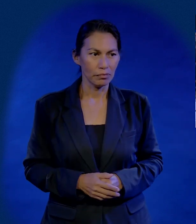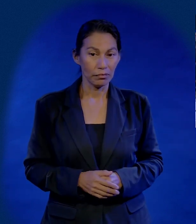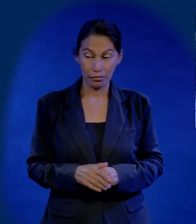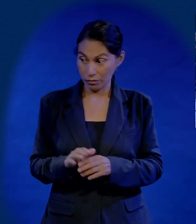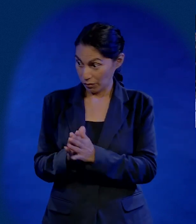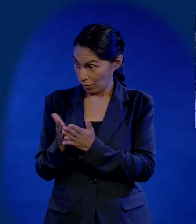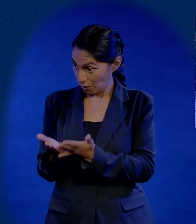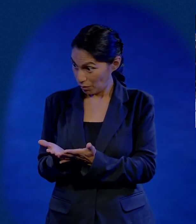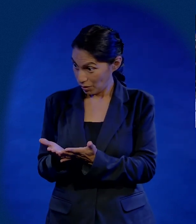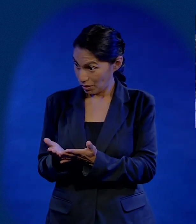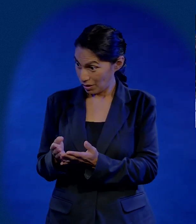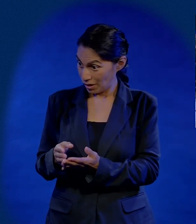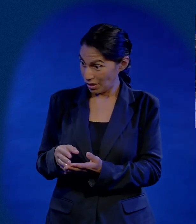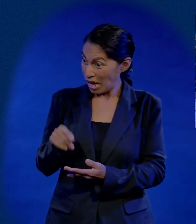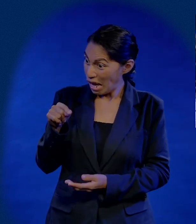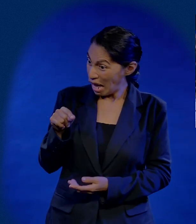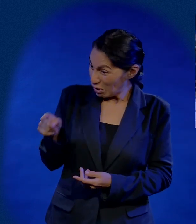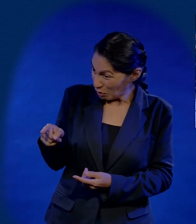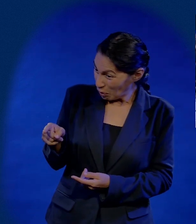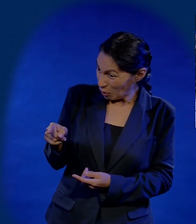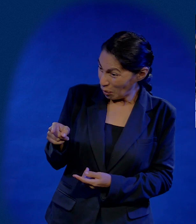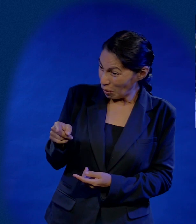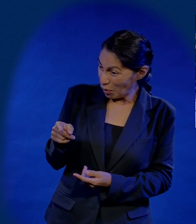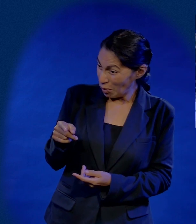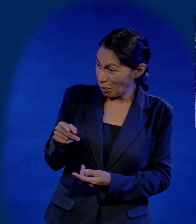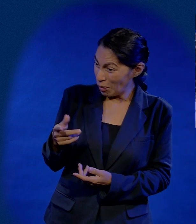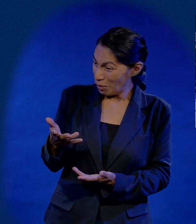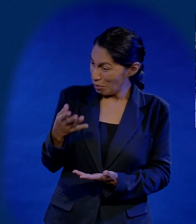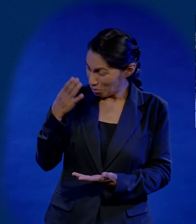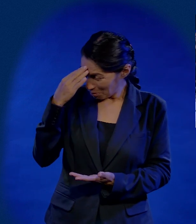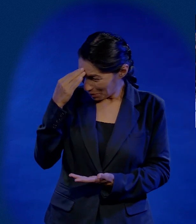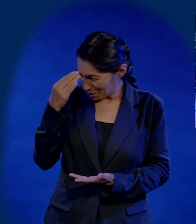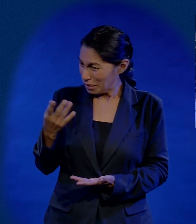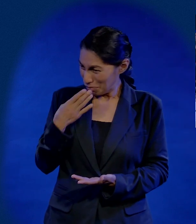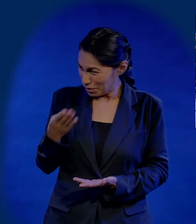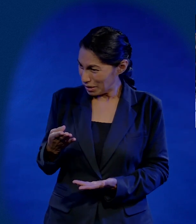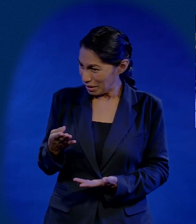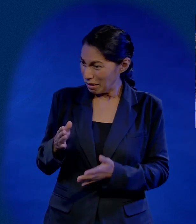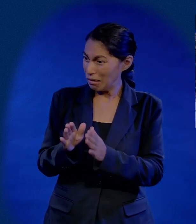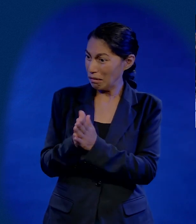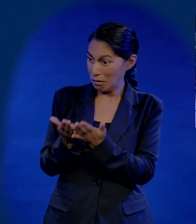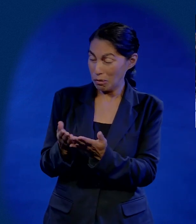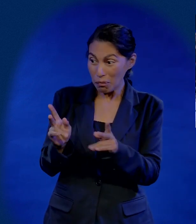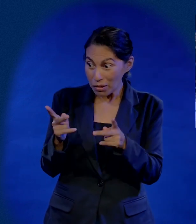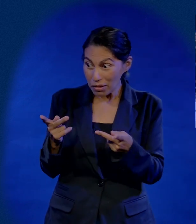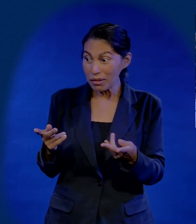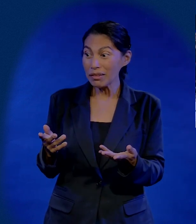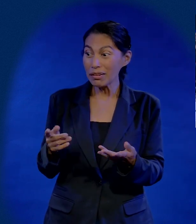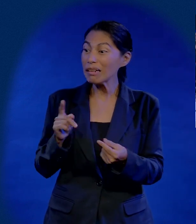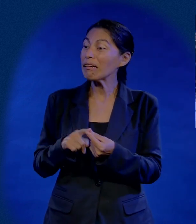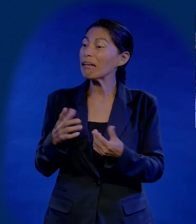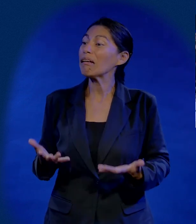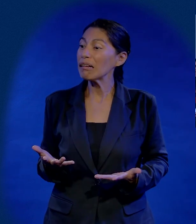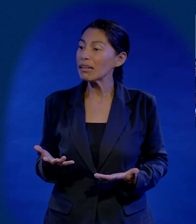libros. Libros. ¿A quién en su sano juicio se le ocurre vender libros en este tiempo? Pues a mí.